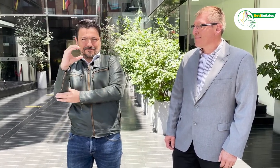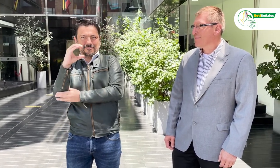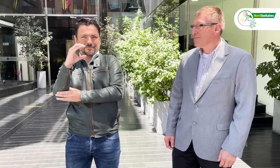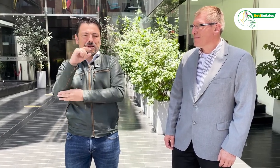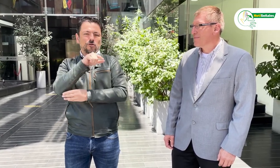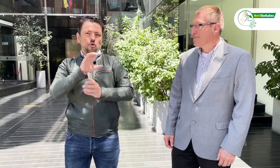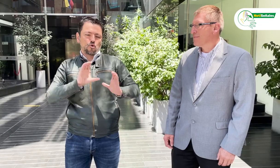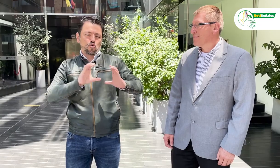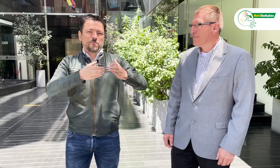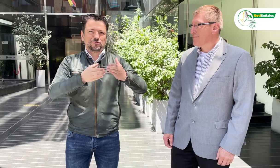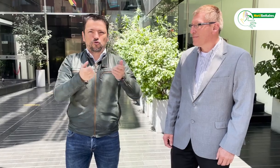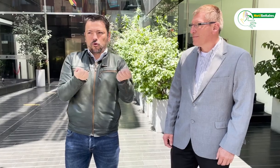Regulación de Comunicaciones.